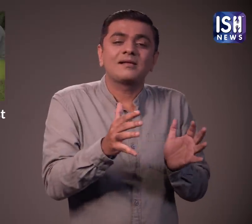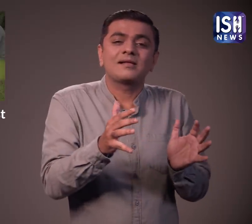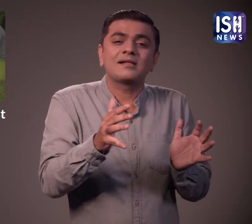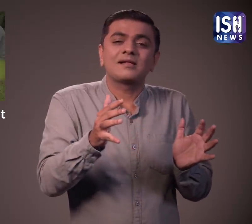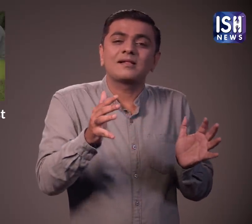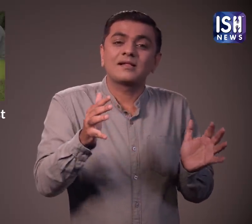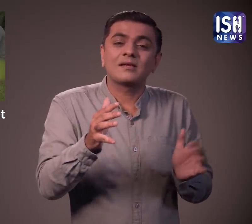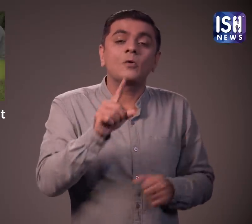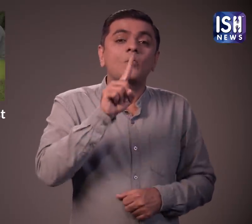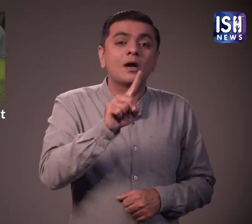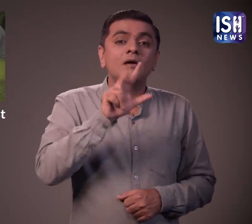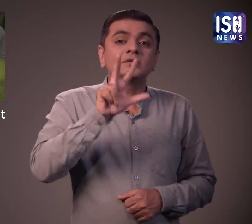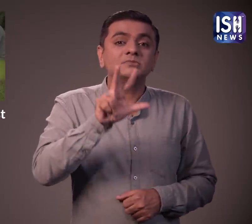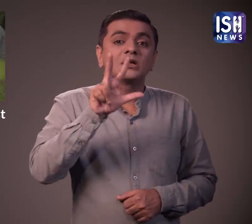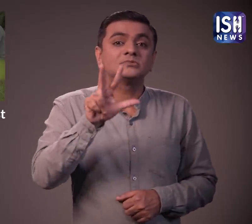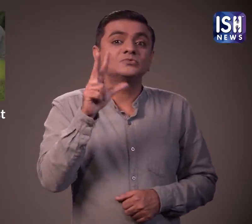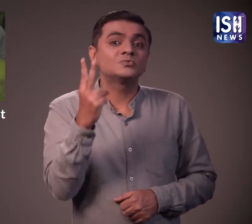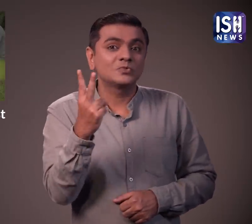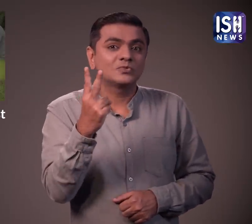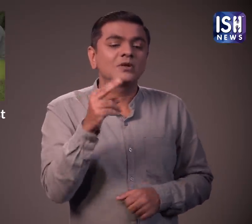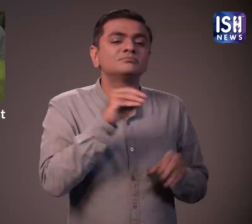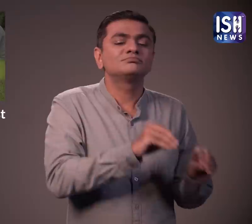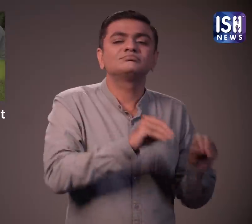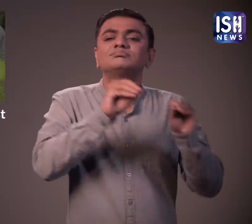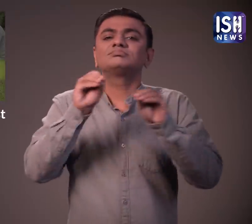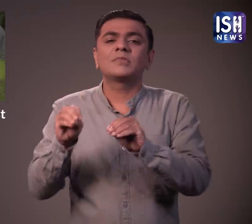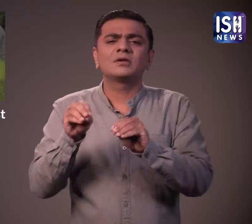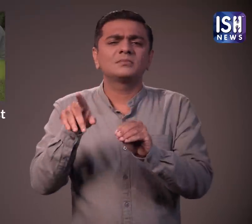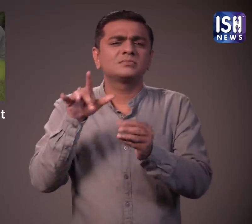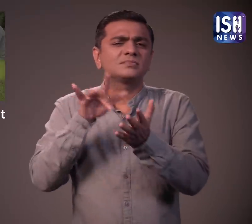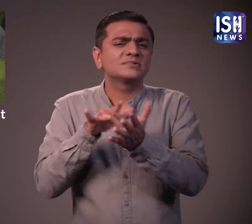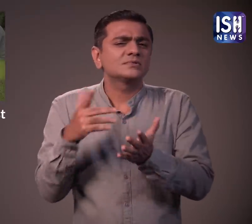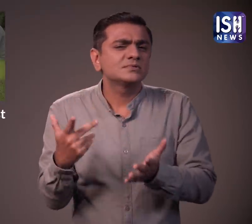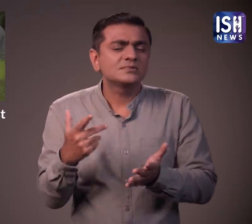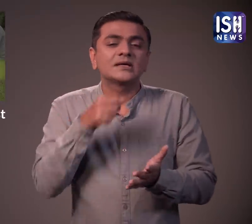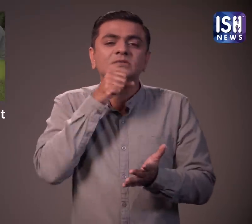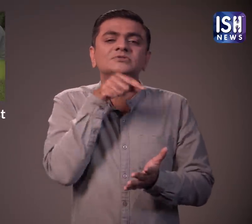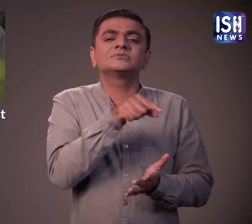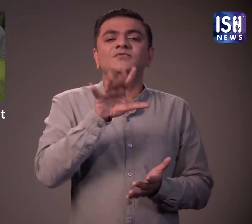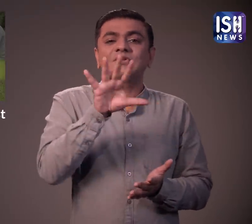बाद में 1882 में 50 वर्ष की आयू में उसे